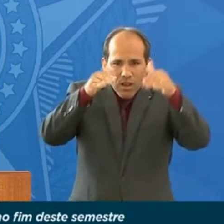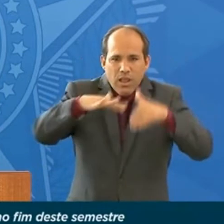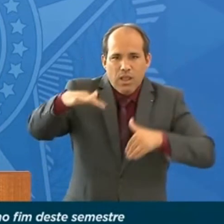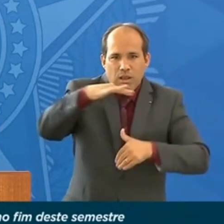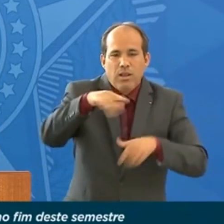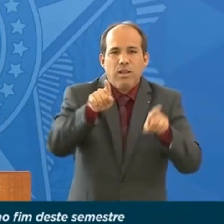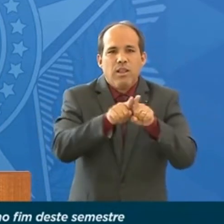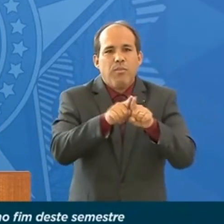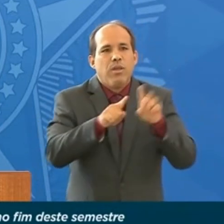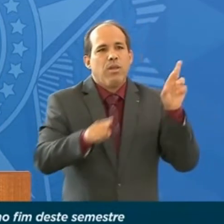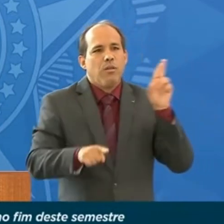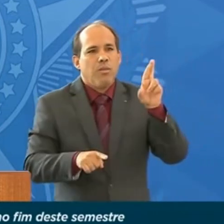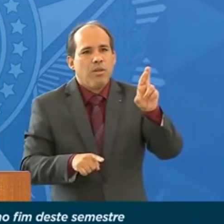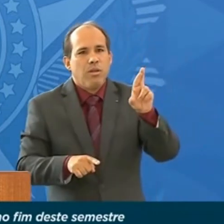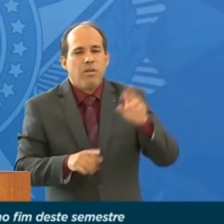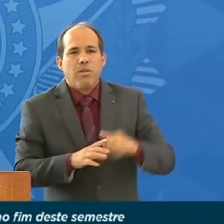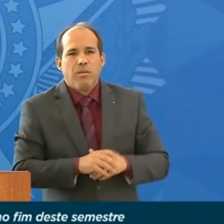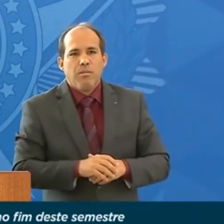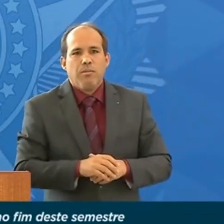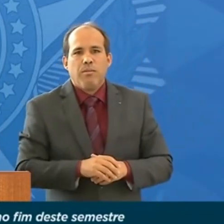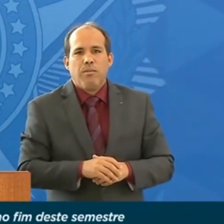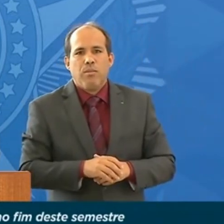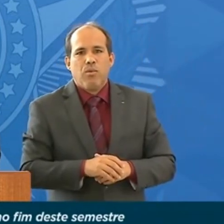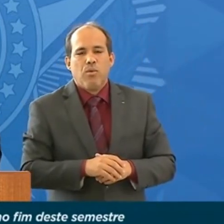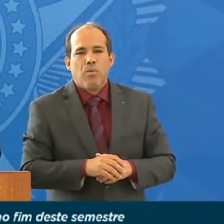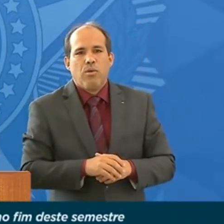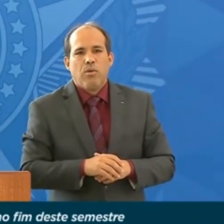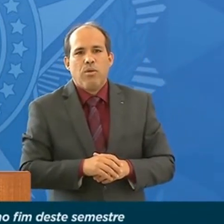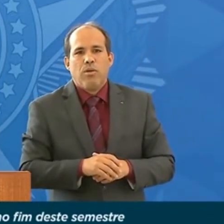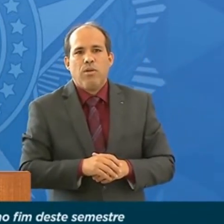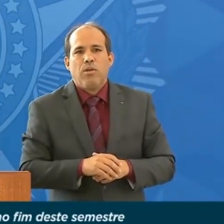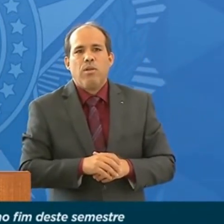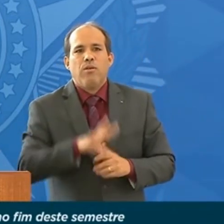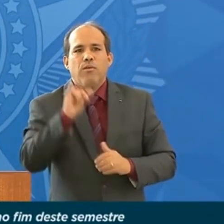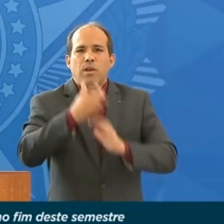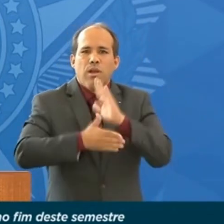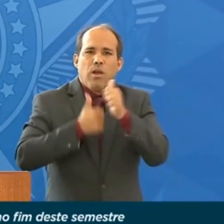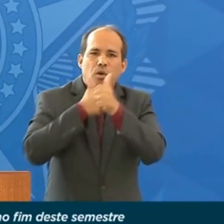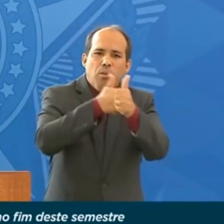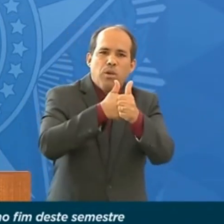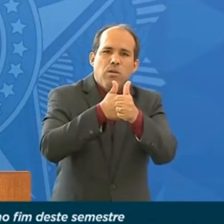representantes do MRE, que nos acompanharão em todos os países.